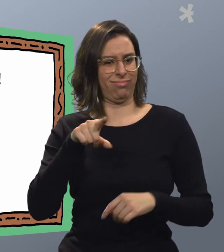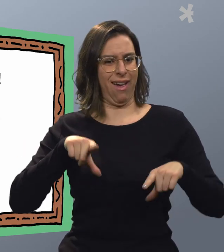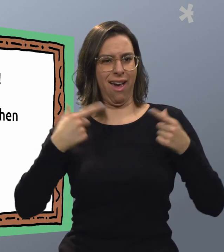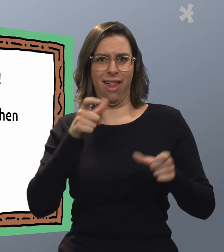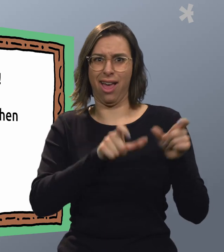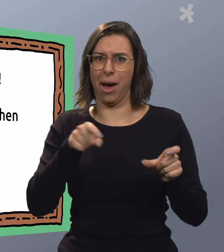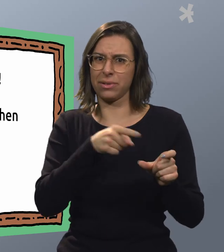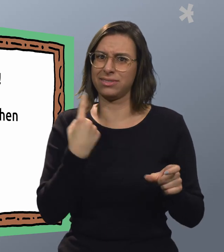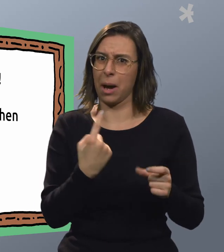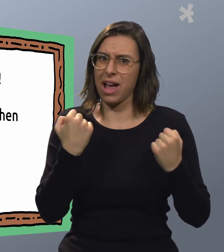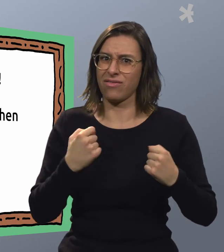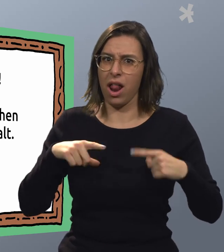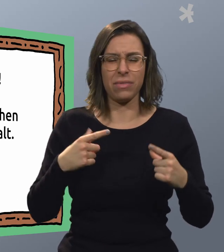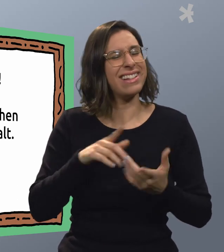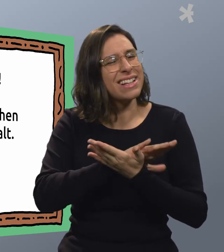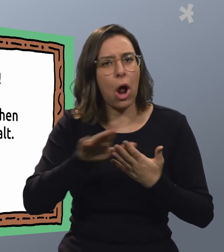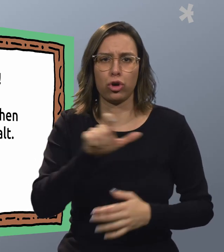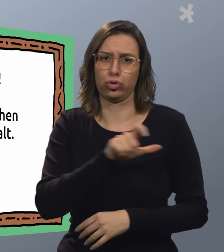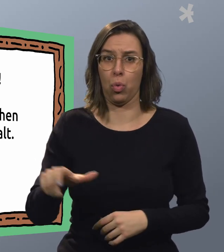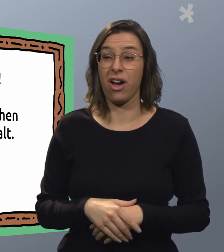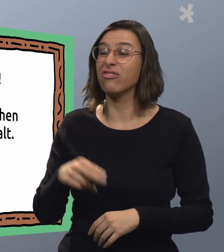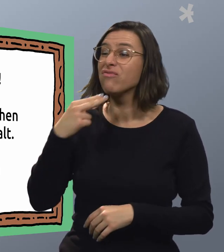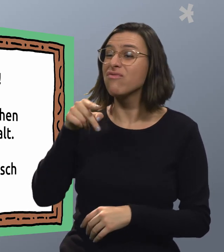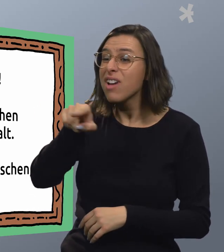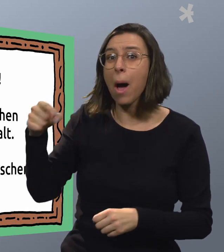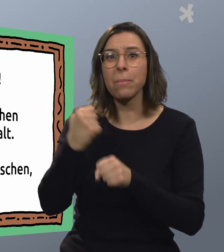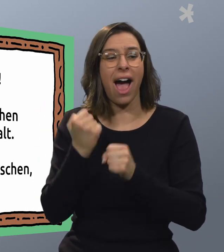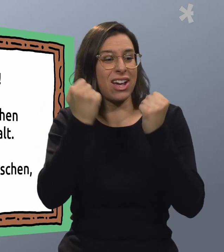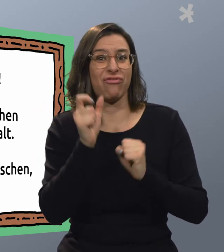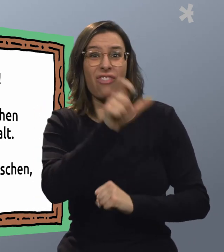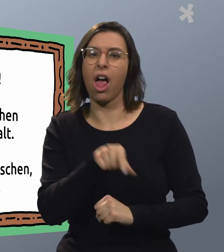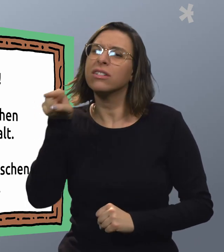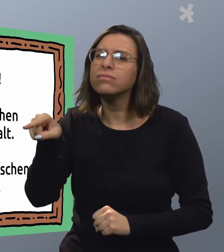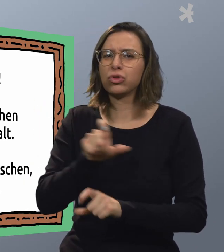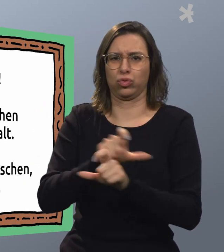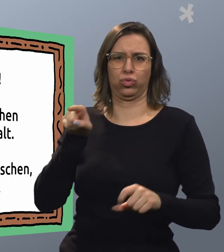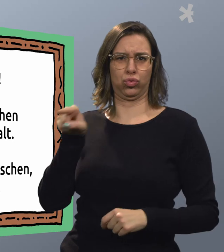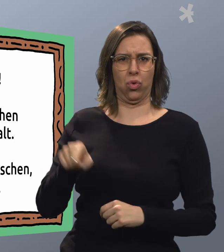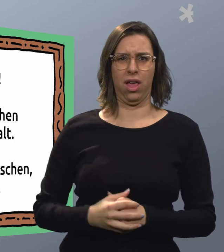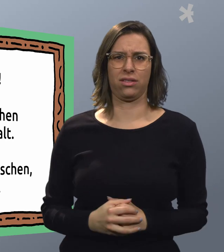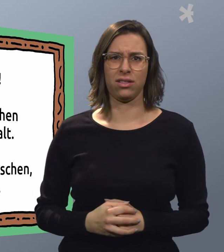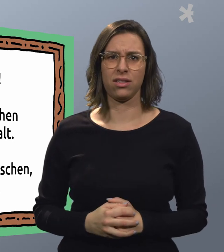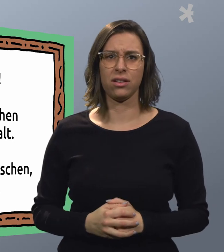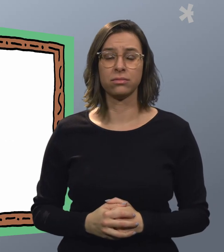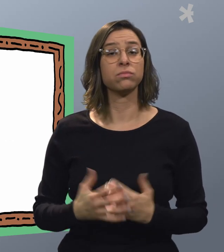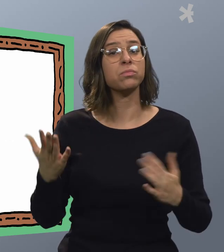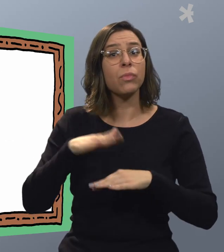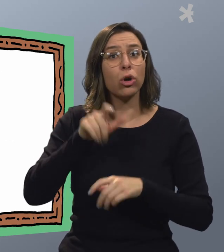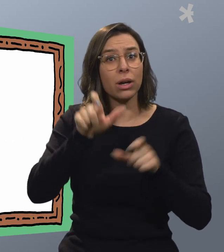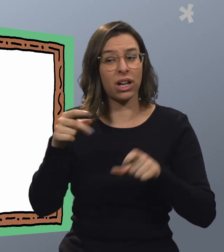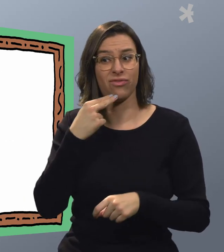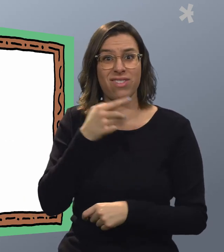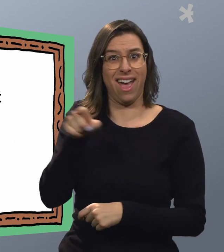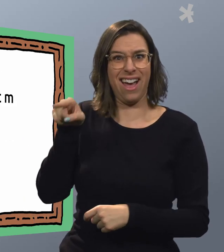Die betroffenen Menschen sind nie schuld an Gewalt. Schuld sind immer die Menschen, die Gewalt ausüben. Zu